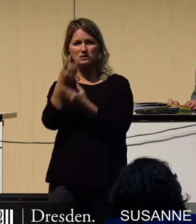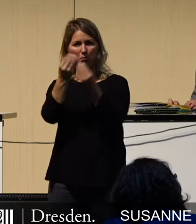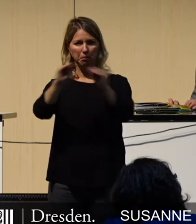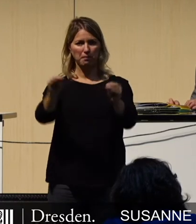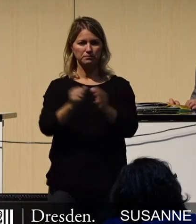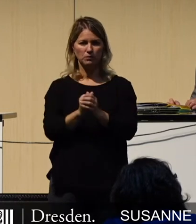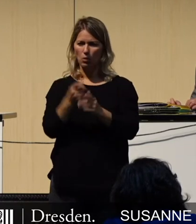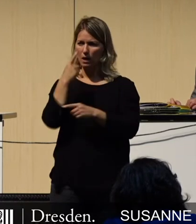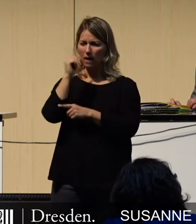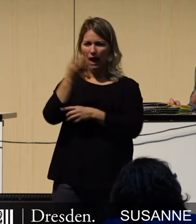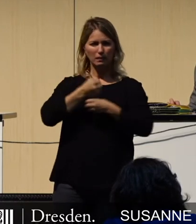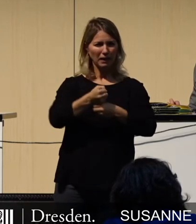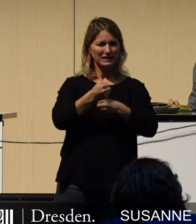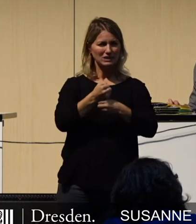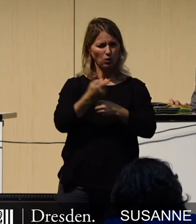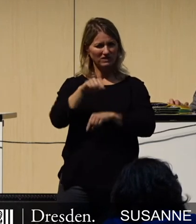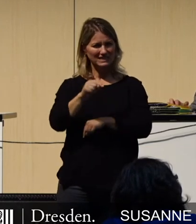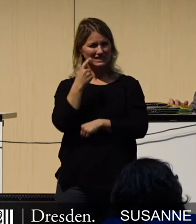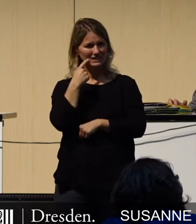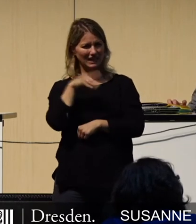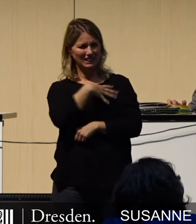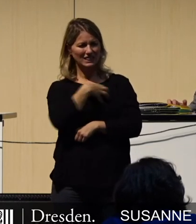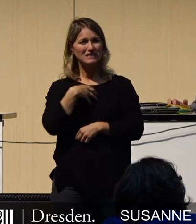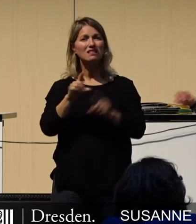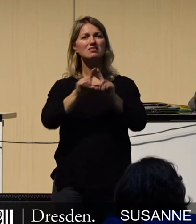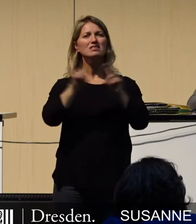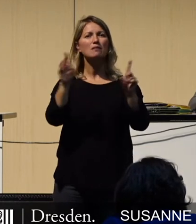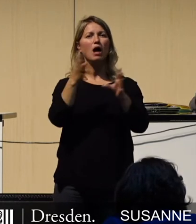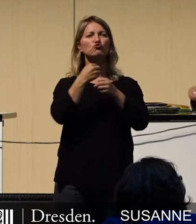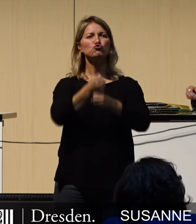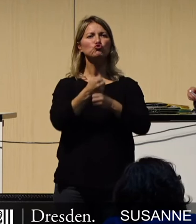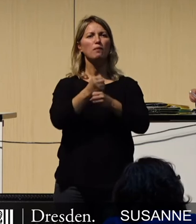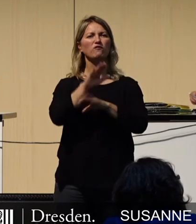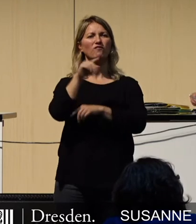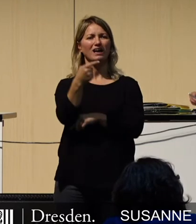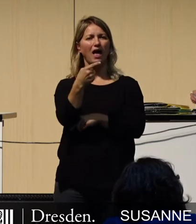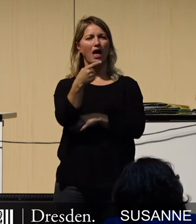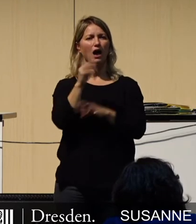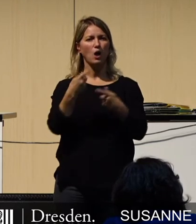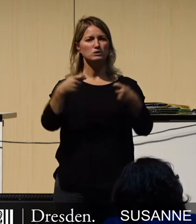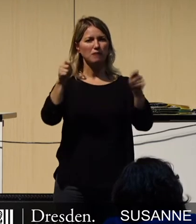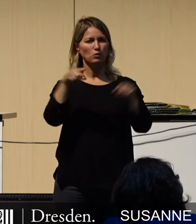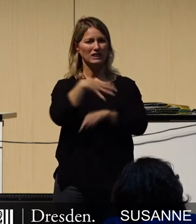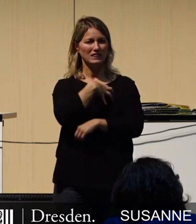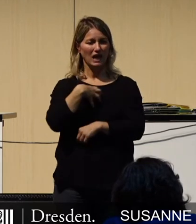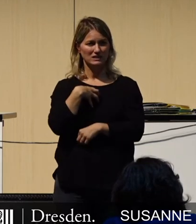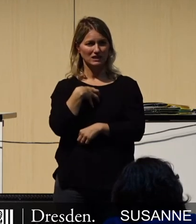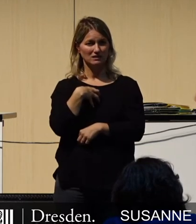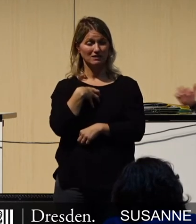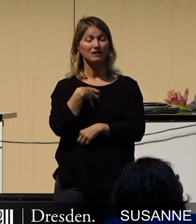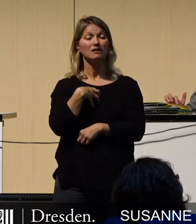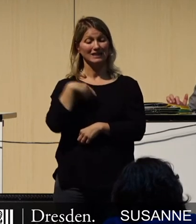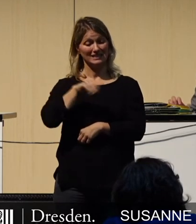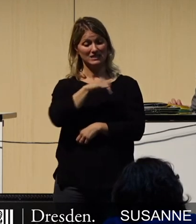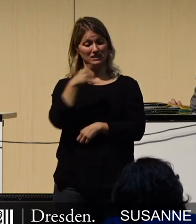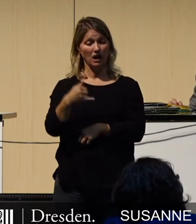Petition, die hiesige, die Dresdner stoppt den 5G-Ausbau in Dresden, die im Übrigen am 23. Januar